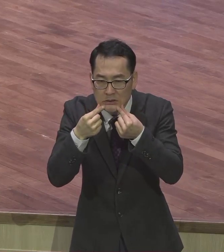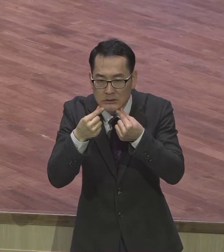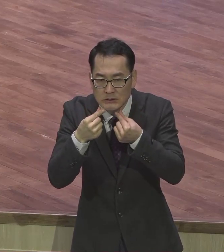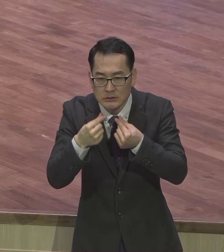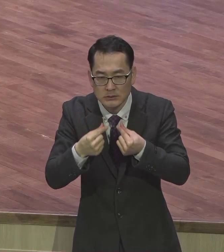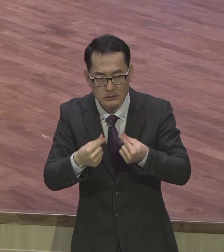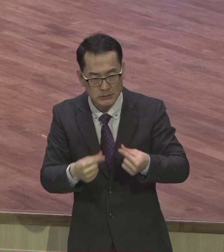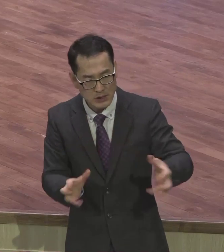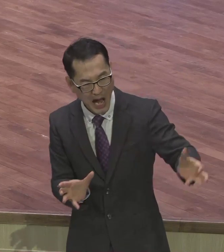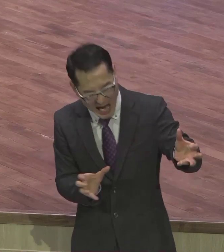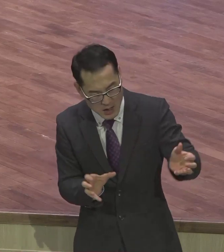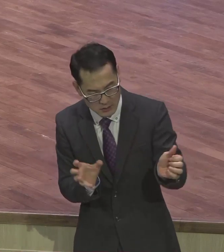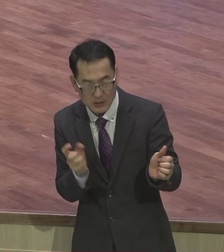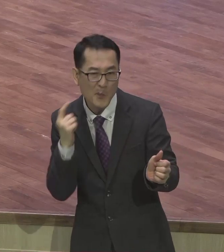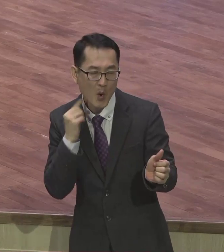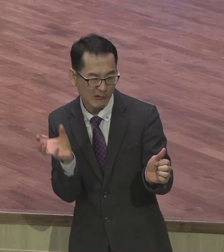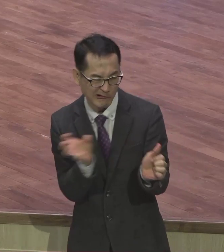드라클라는 영화가